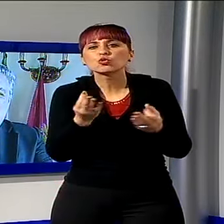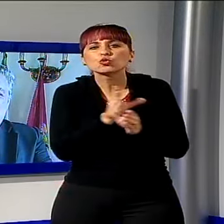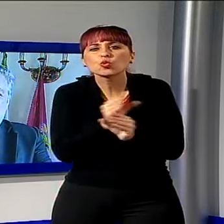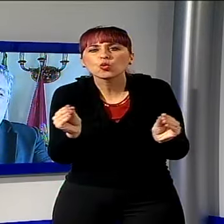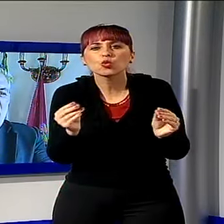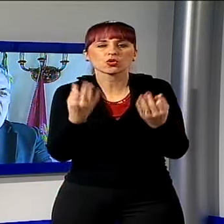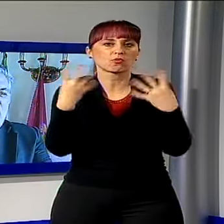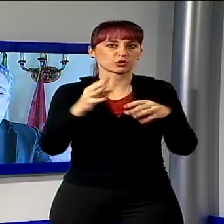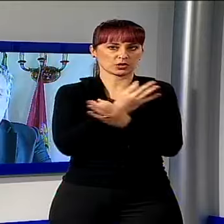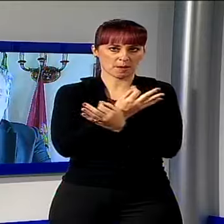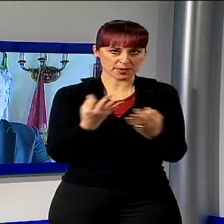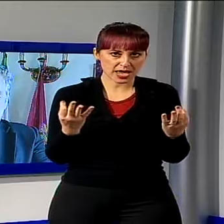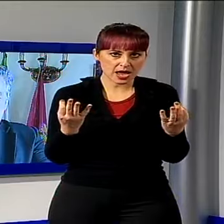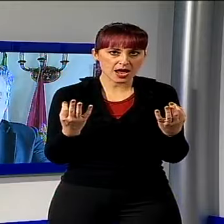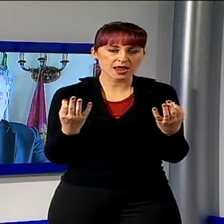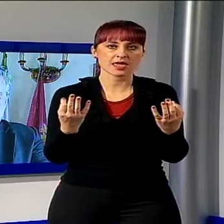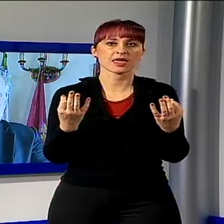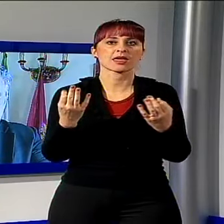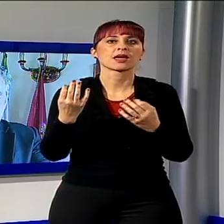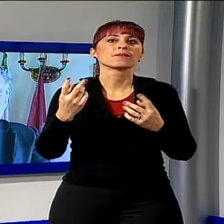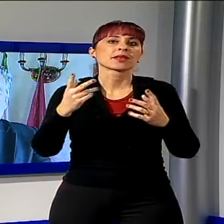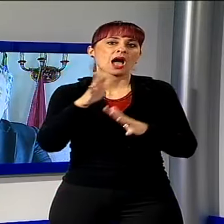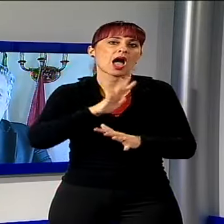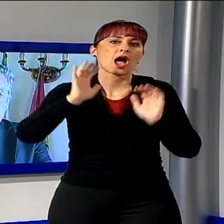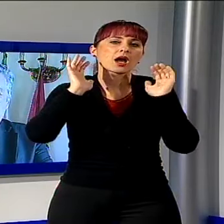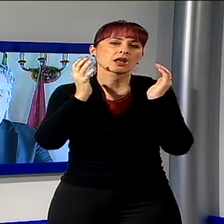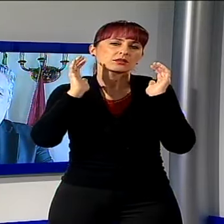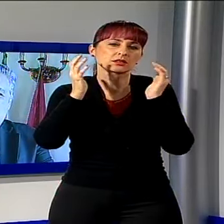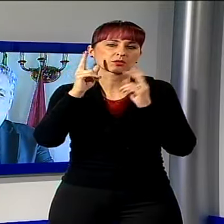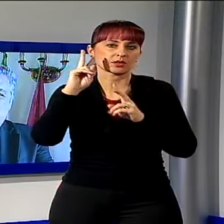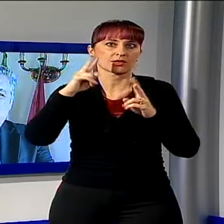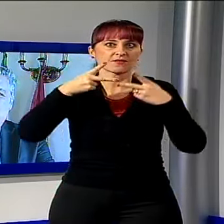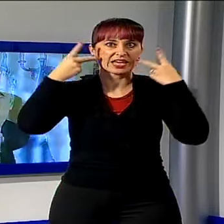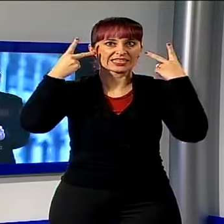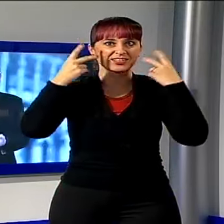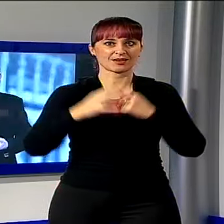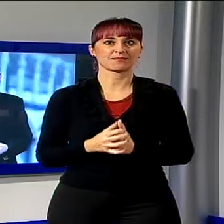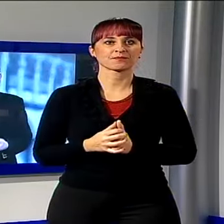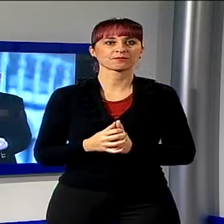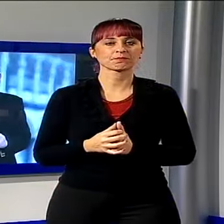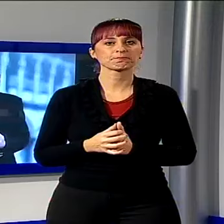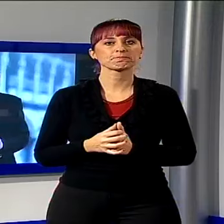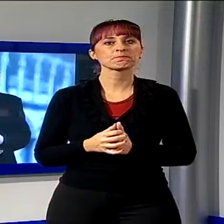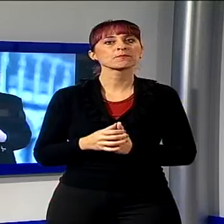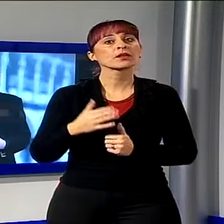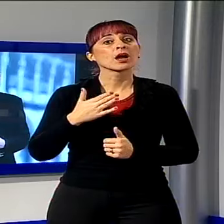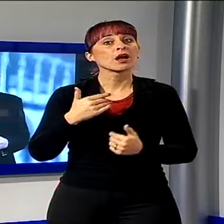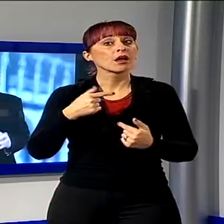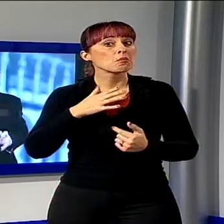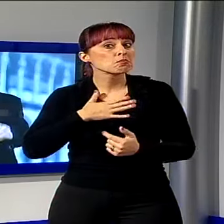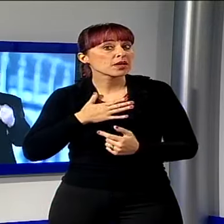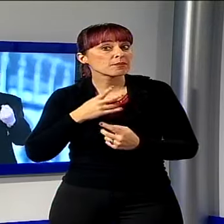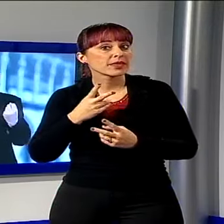tranquillamente in un clima di gioia e di serenità. Auguri di cuore a tutti. Il mio augurio lo voglio